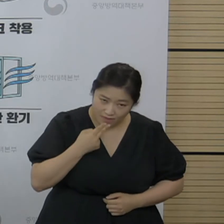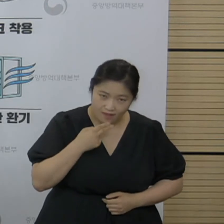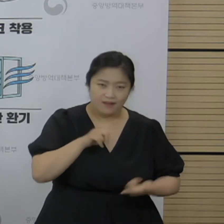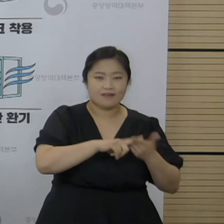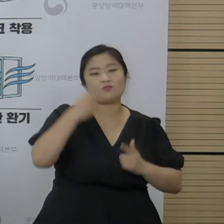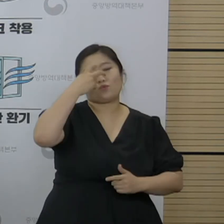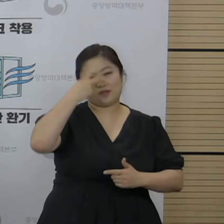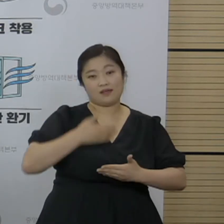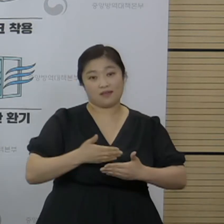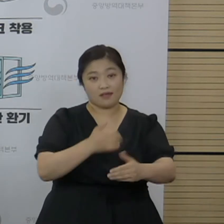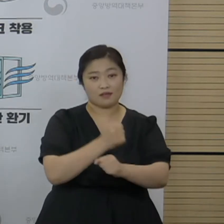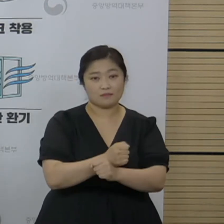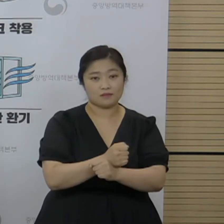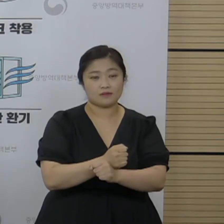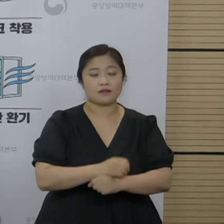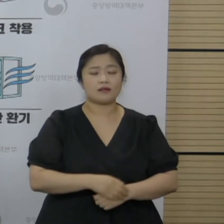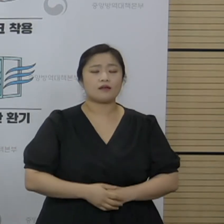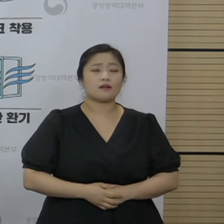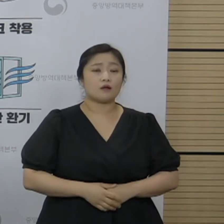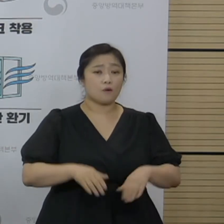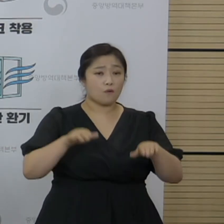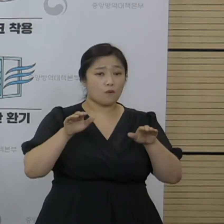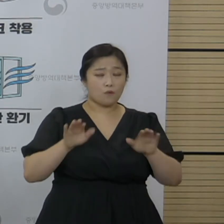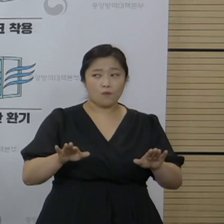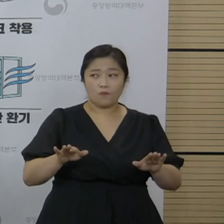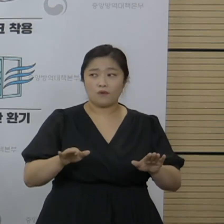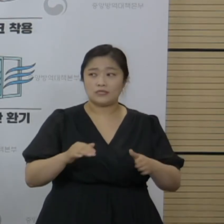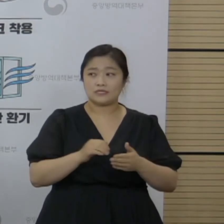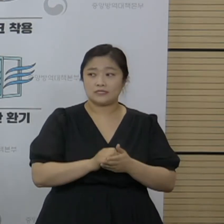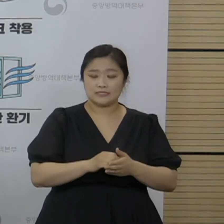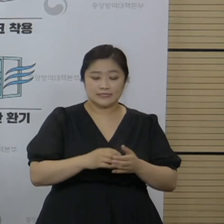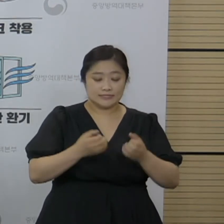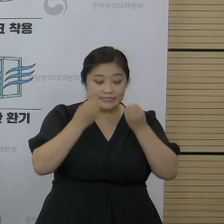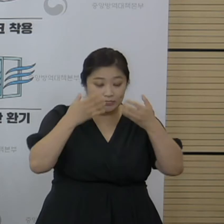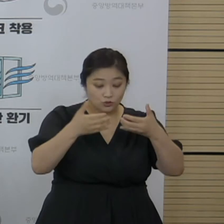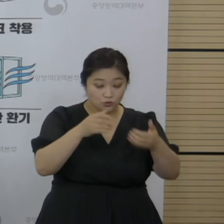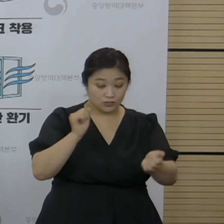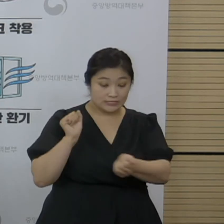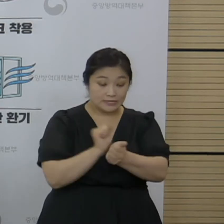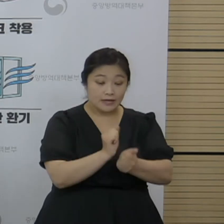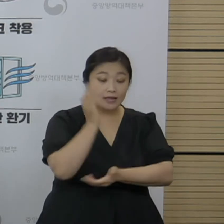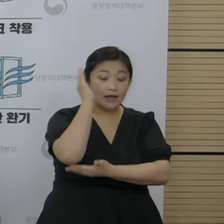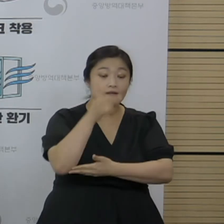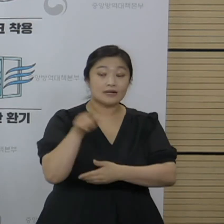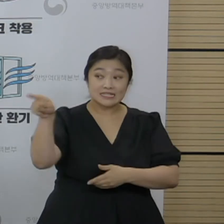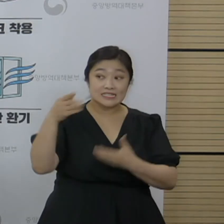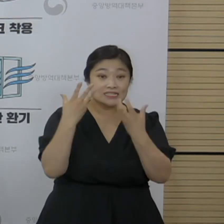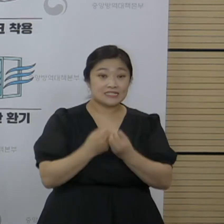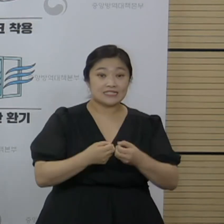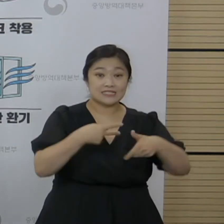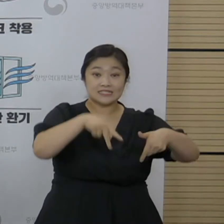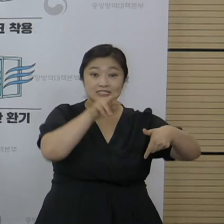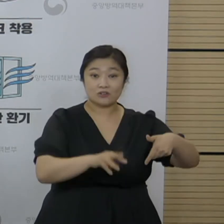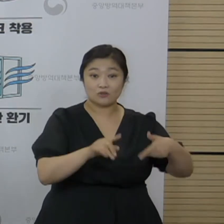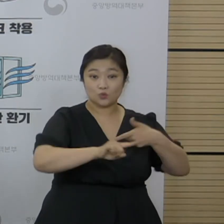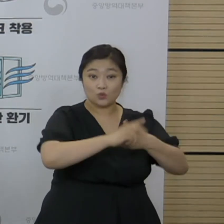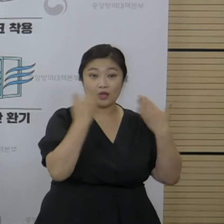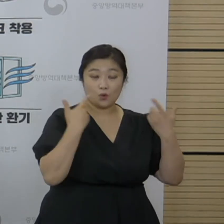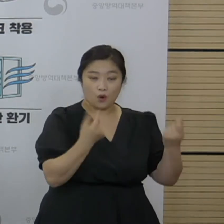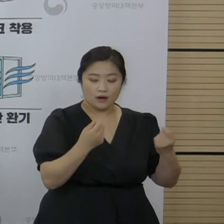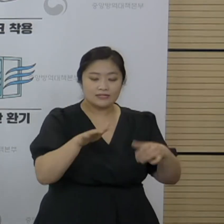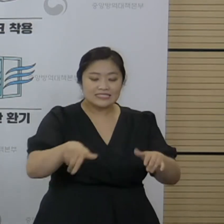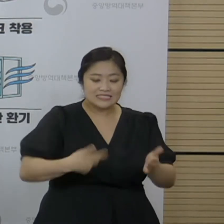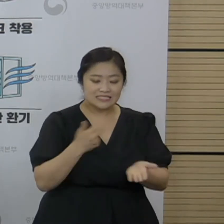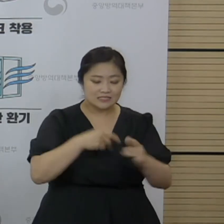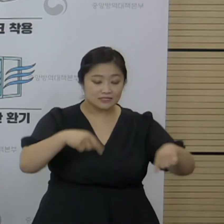다음에 좀 조사하게 됩니다. 그래서 오늘 새롭게 신규 집단으로 언급한 바 있는 이 사례에 있어서 현재까지 지자체에서